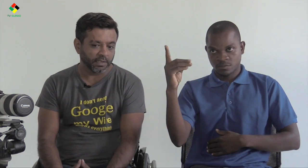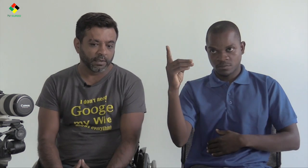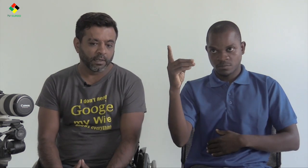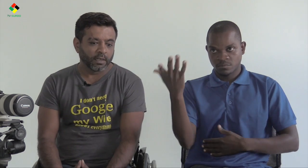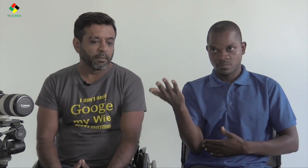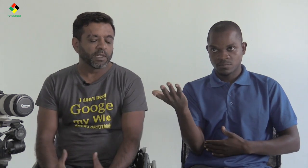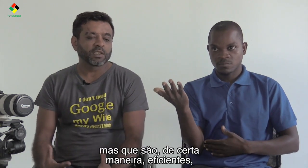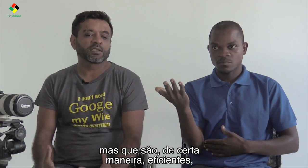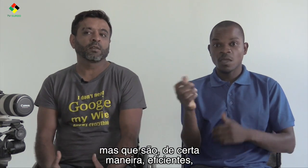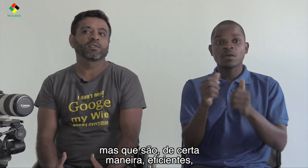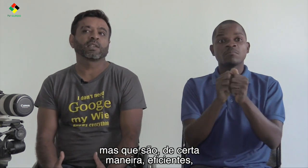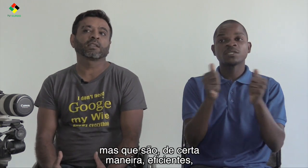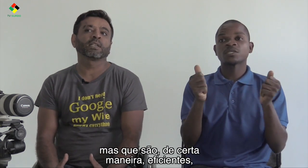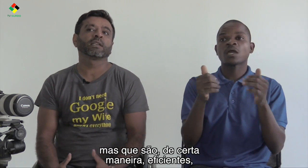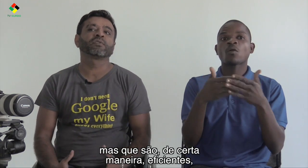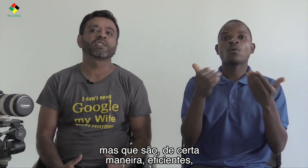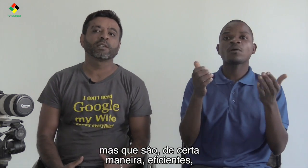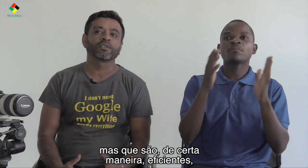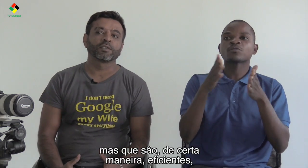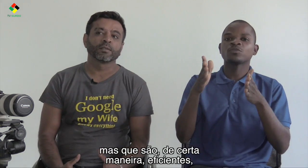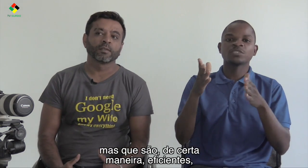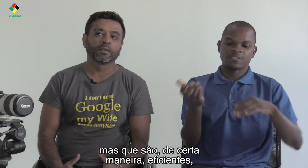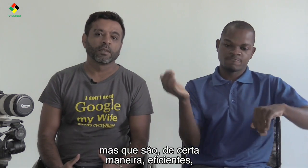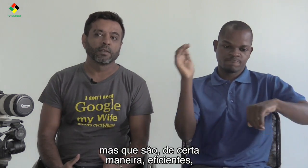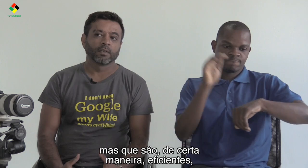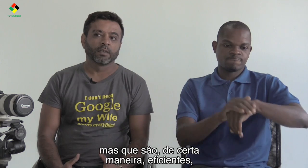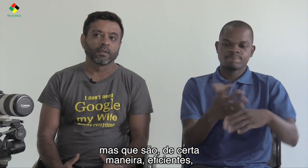deficiência, mas que são de certa maneira eficientes.